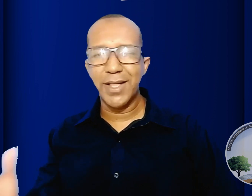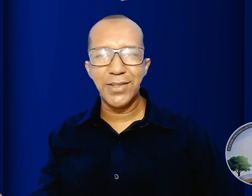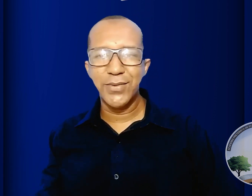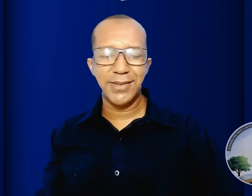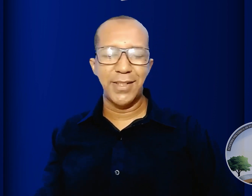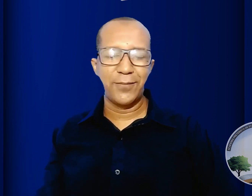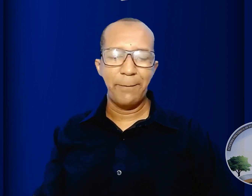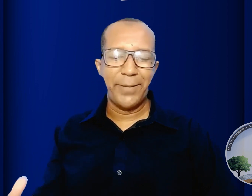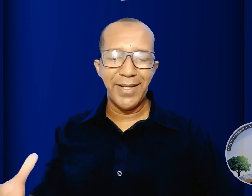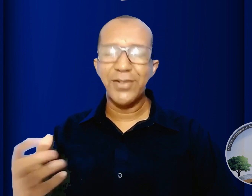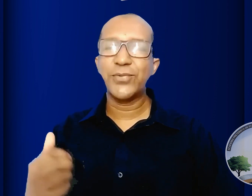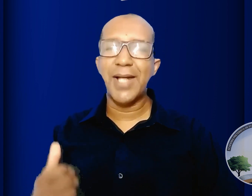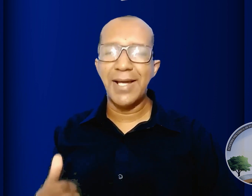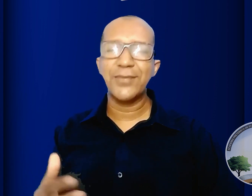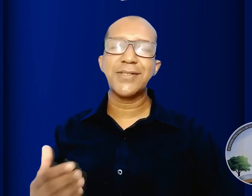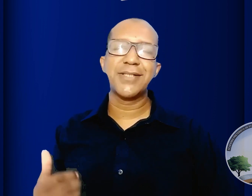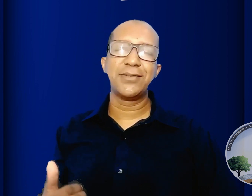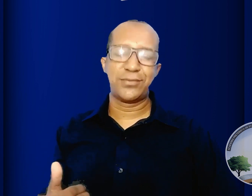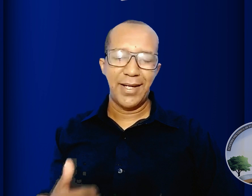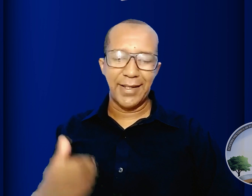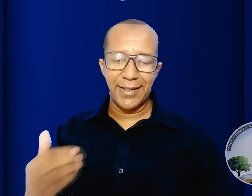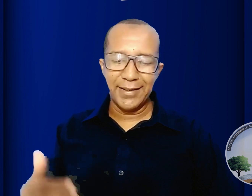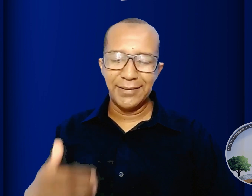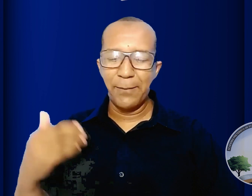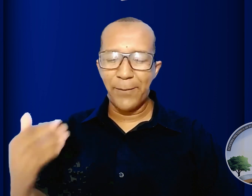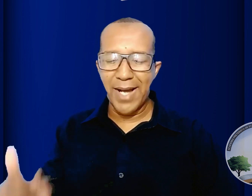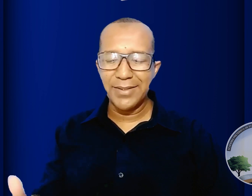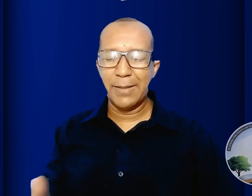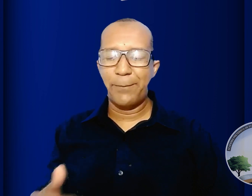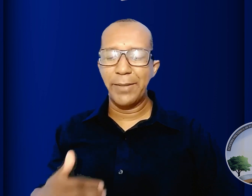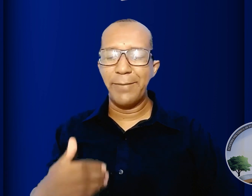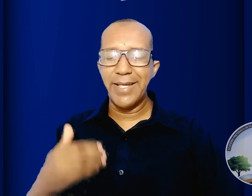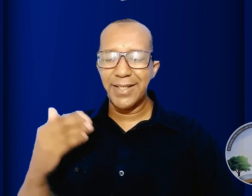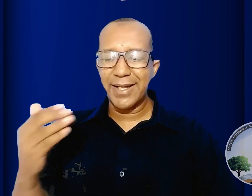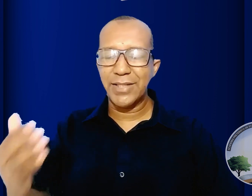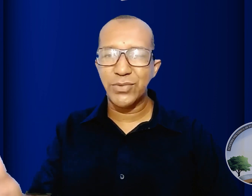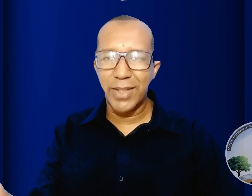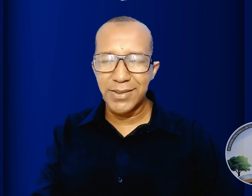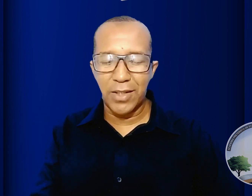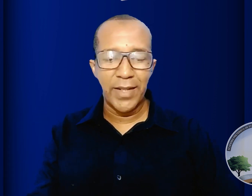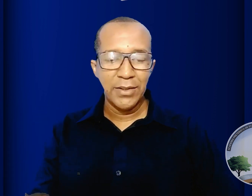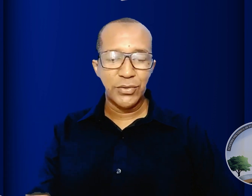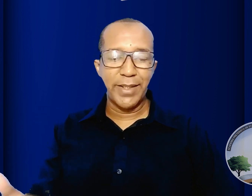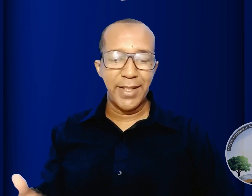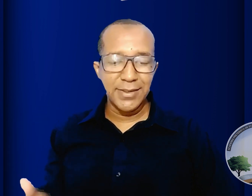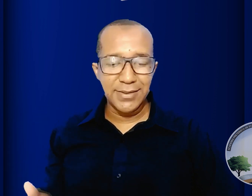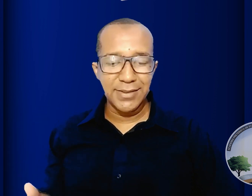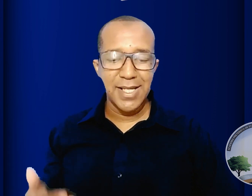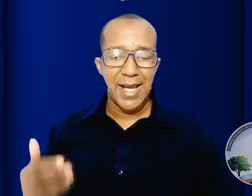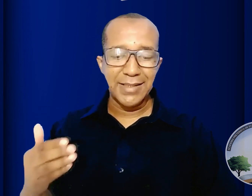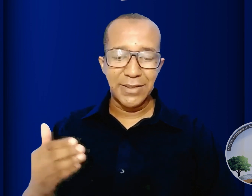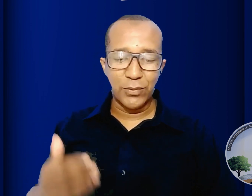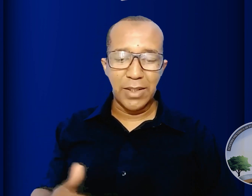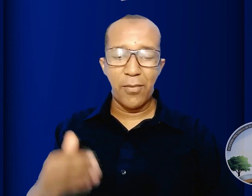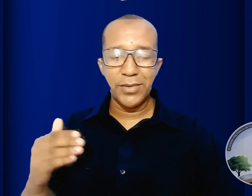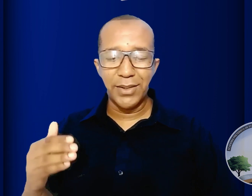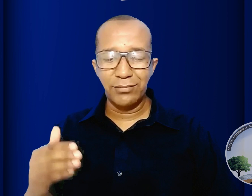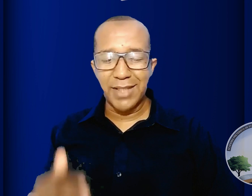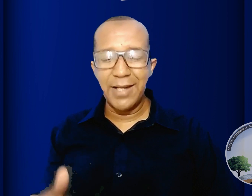ressurreição bem-aventurado e santo aquele que tem parte na primeira ressurreição sobre esses a segunda morte não tem